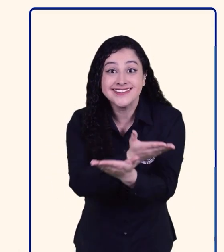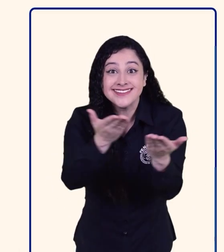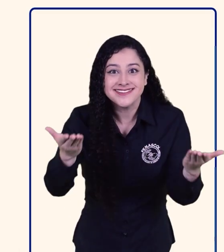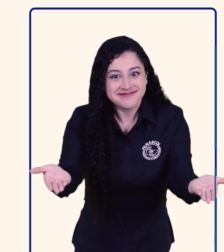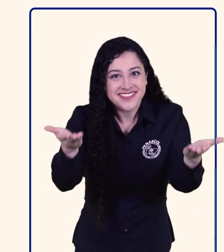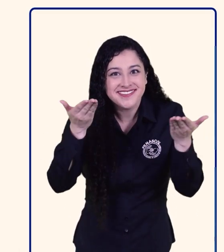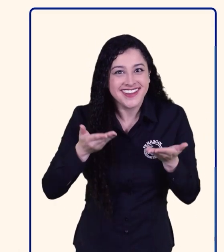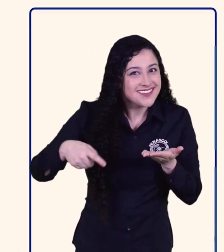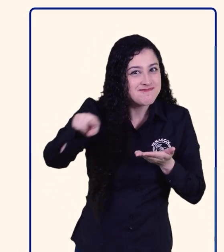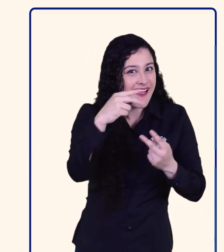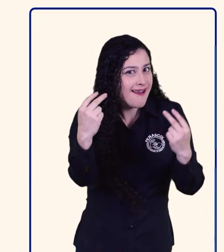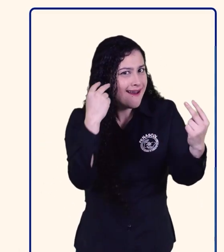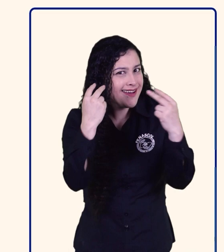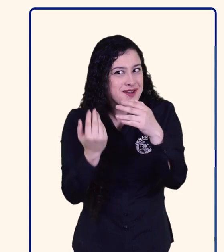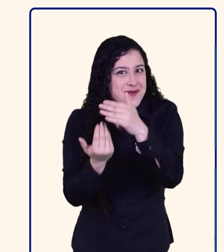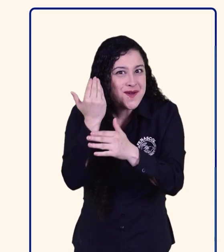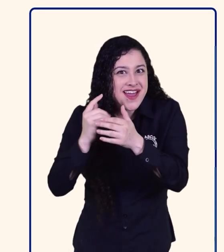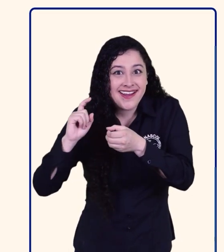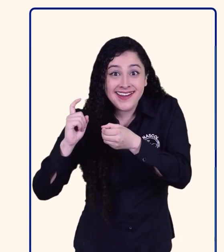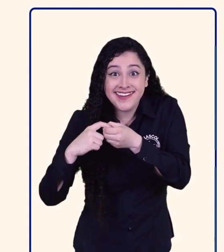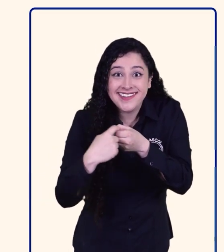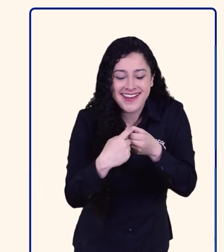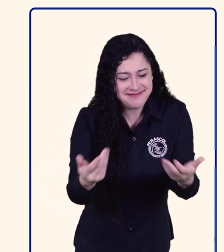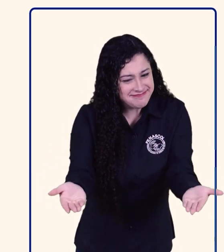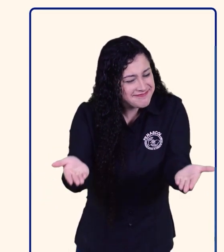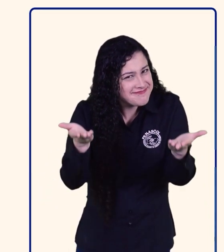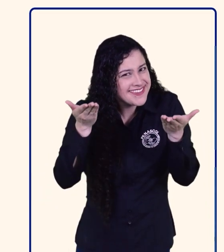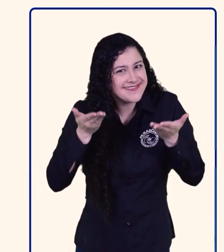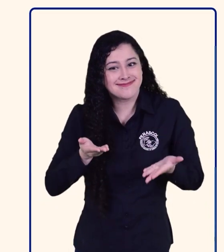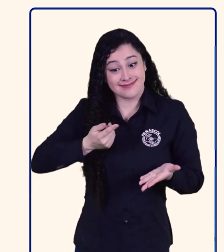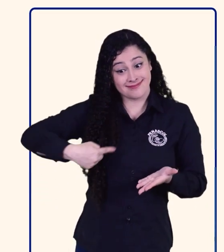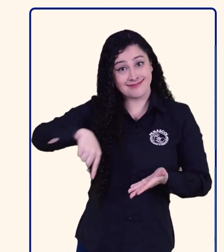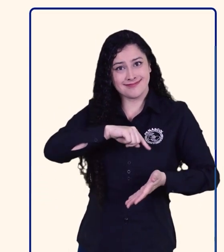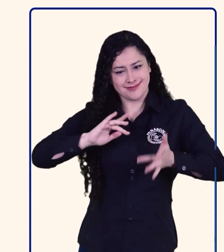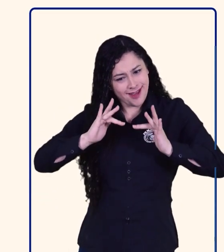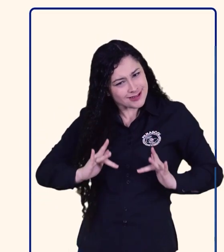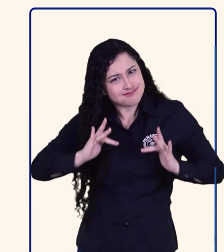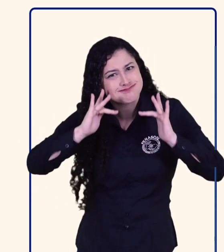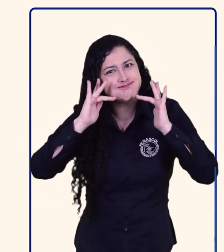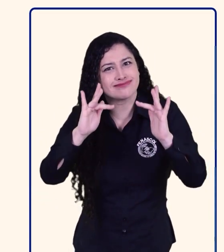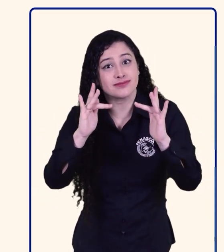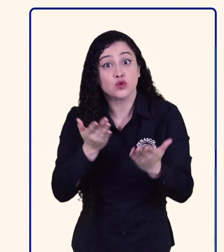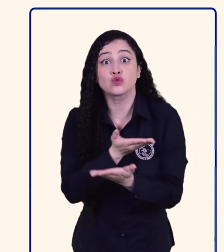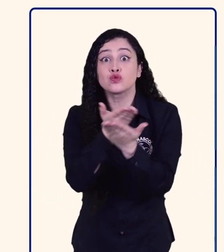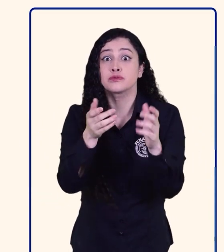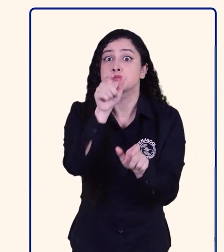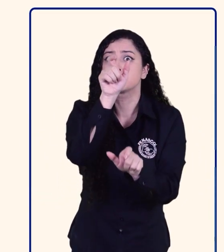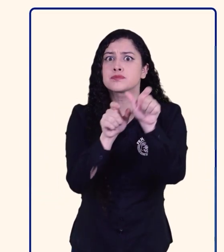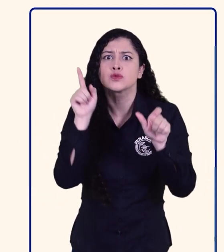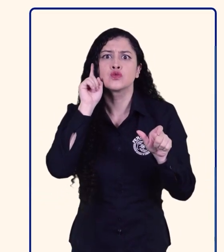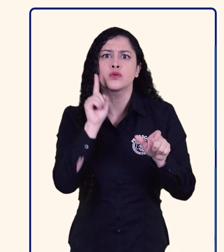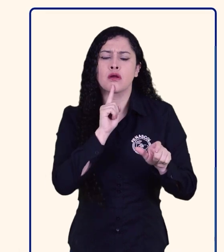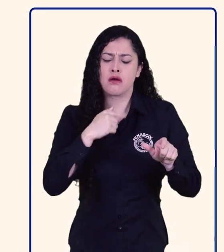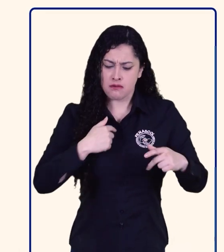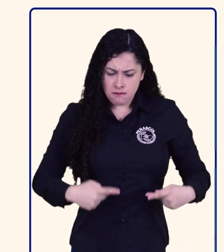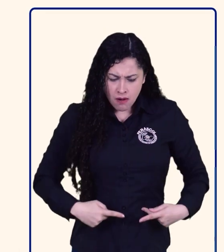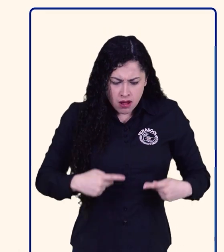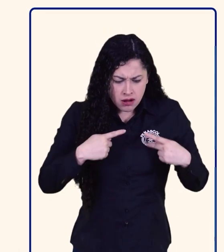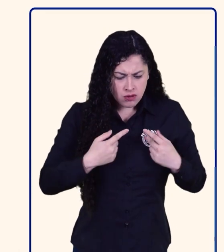Les damos la bienvenida a todos los usuarios nuevos registrados y esperamos que el Centro de Relevo y